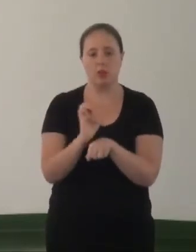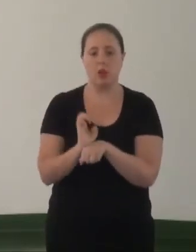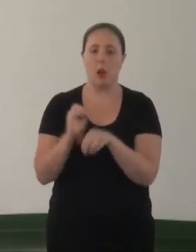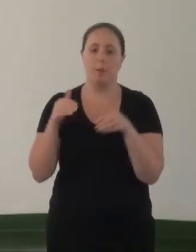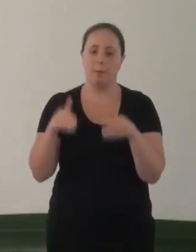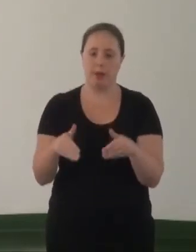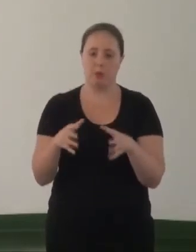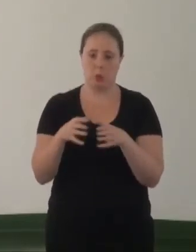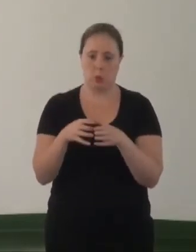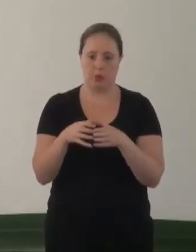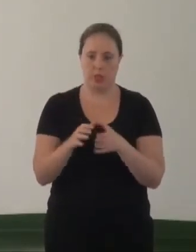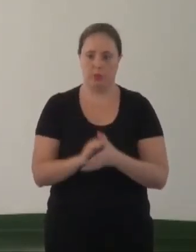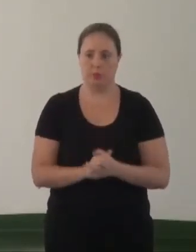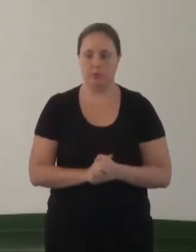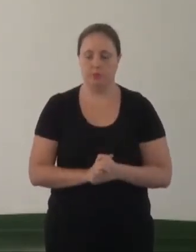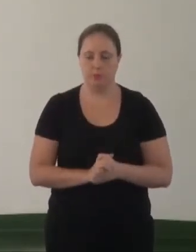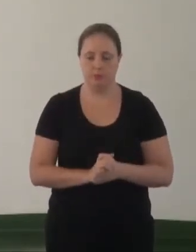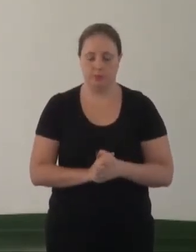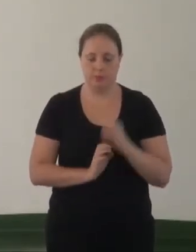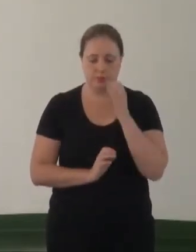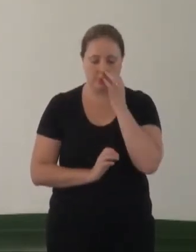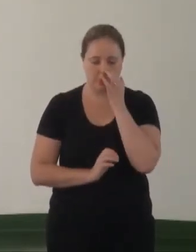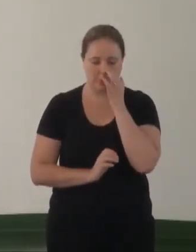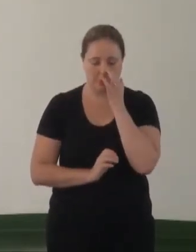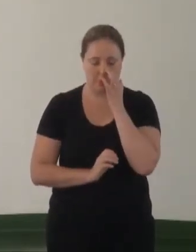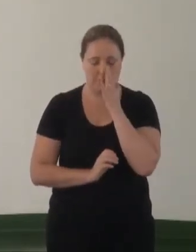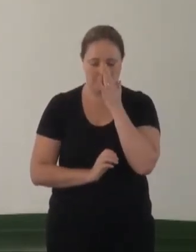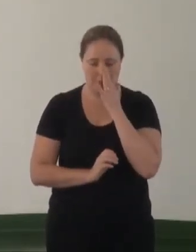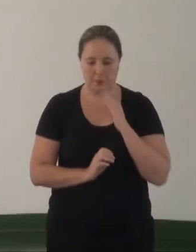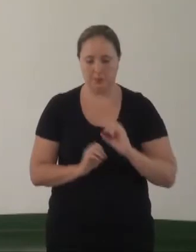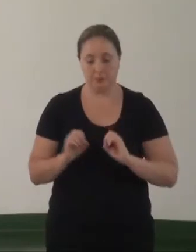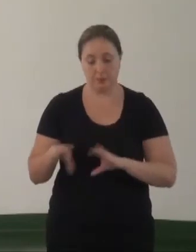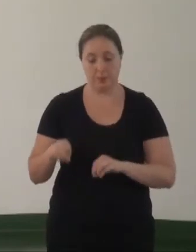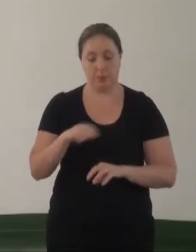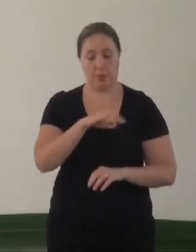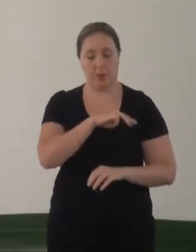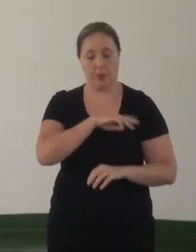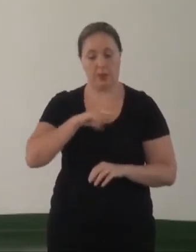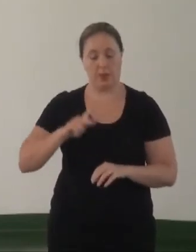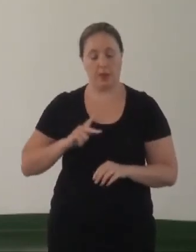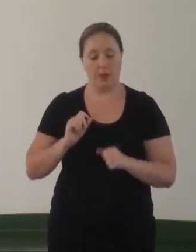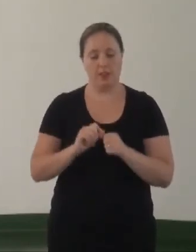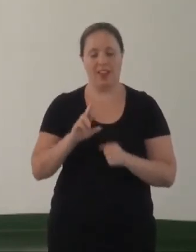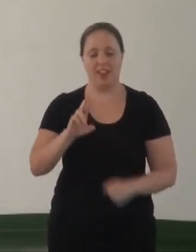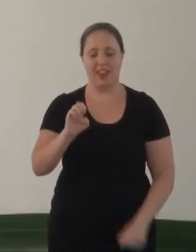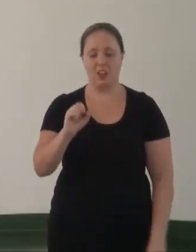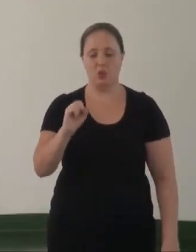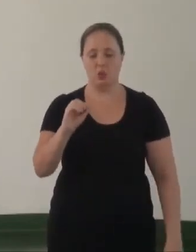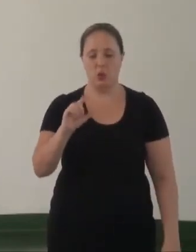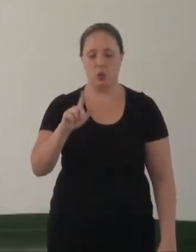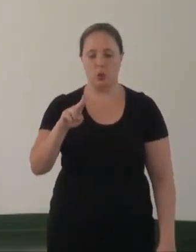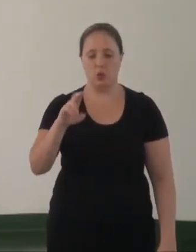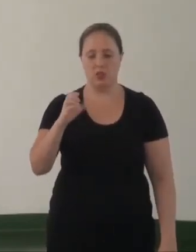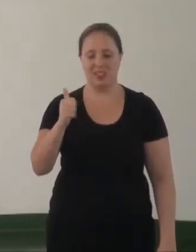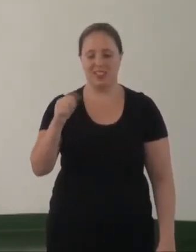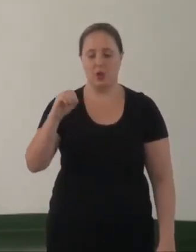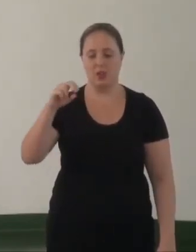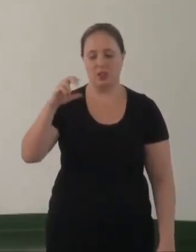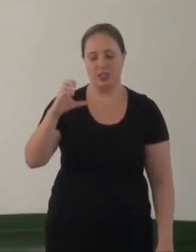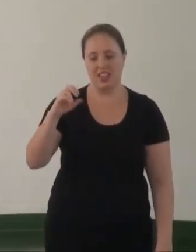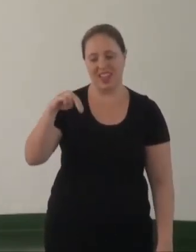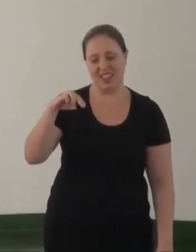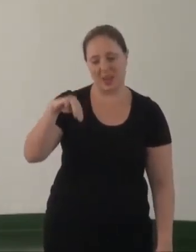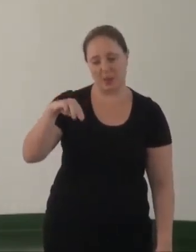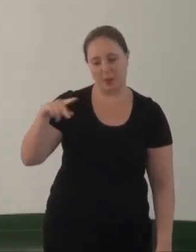comitês. Disciplinar no âmbito do Ministério Público brasileiro, por resolução do CNMP, a utilização do nome